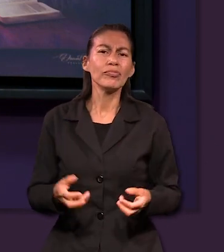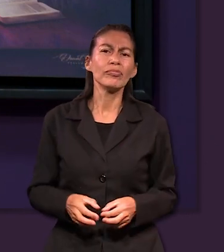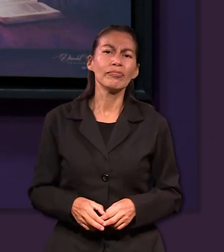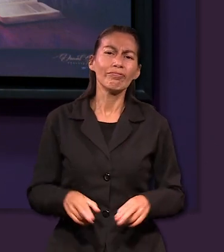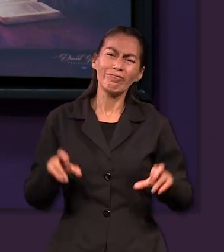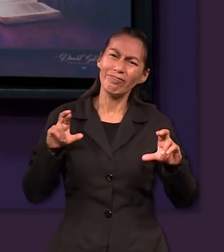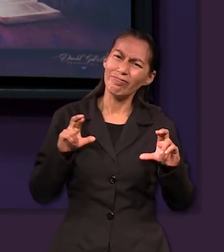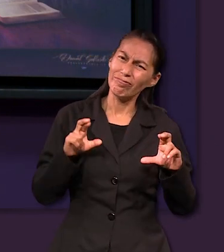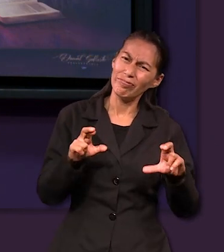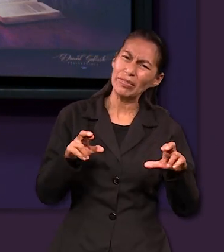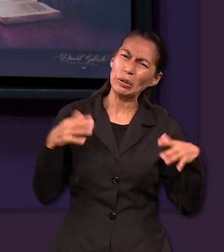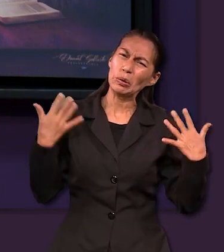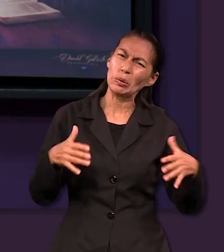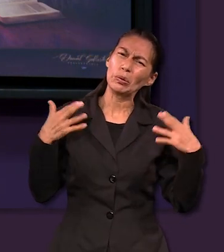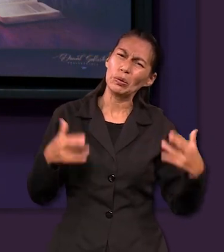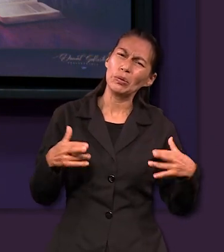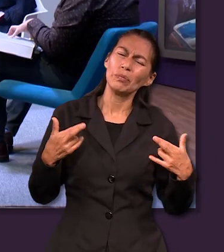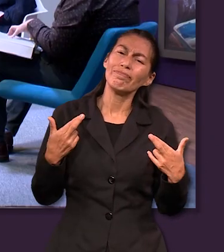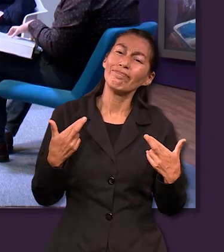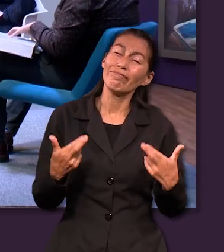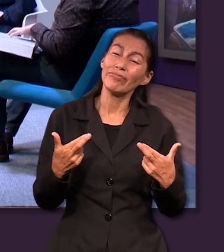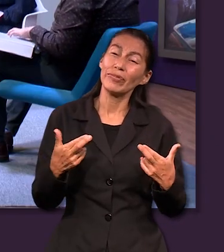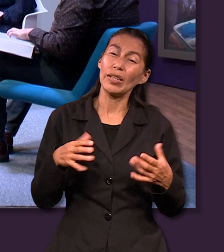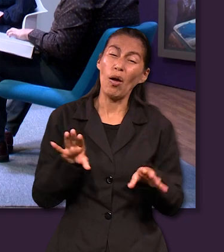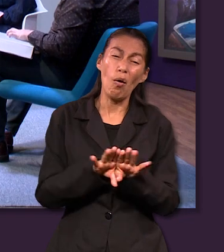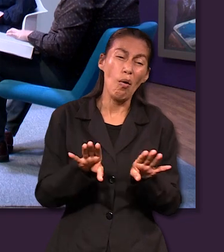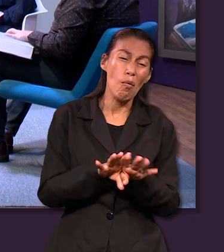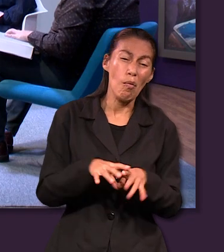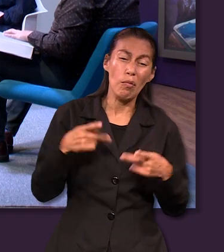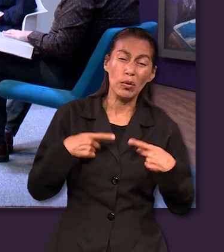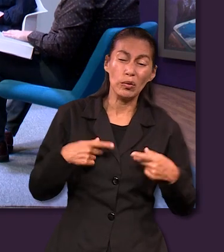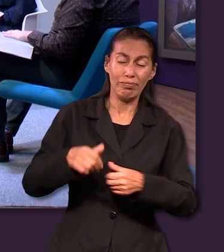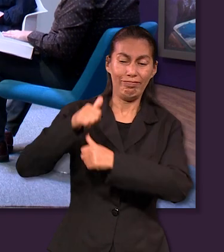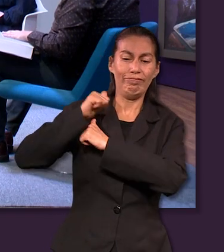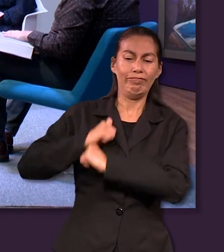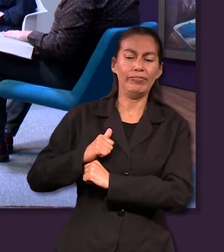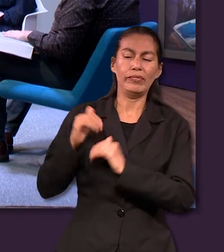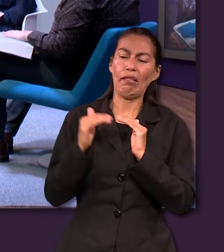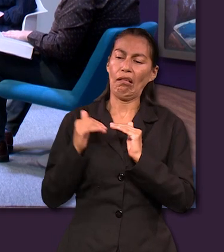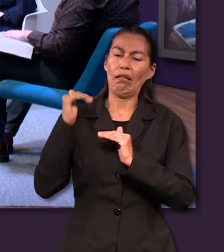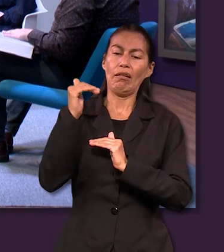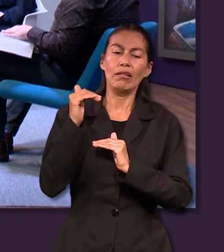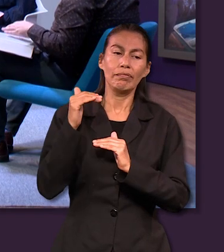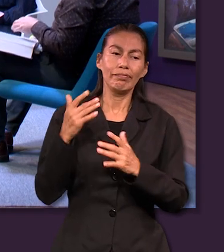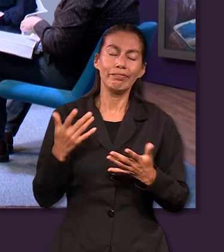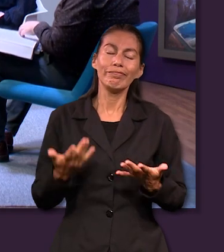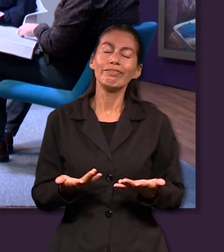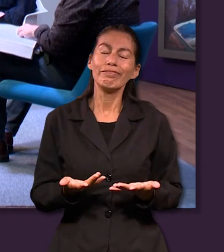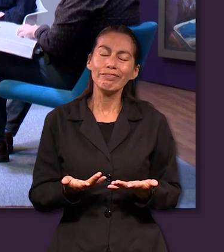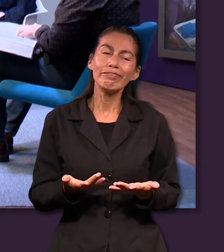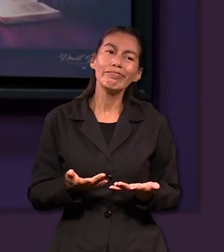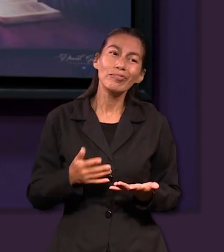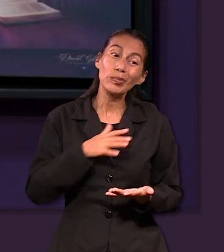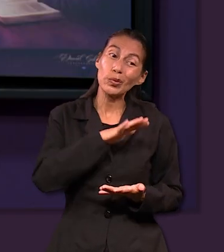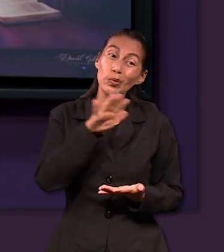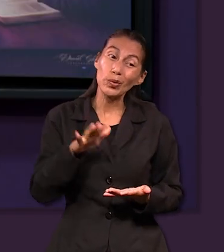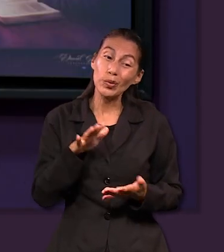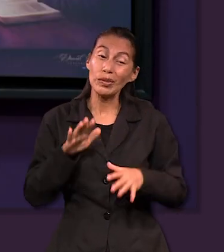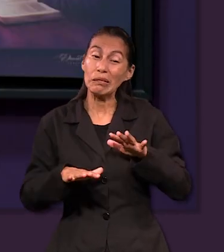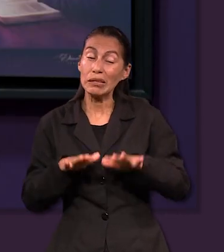Las riquezas tener poder gobernar algo tener autoridad sobre muchas cosas es algo en lo que creo que en